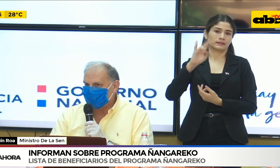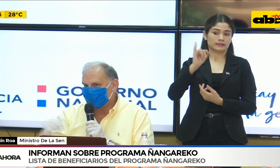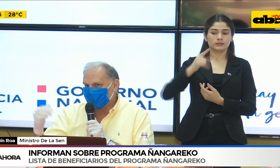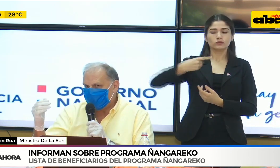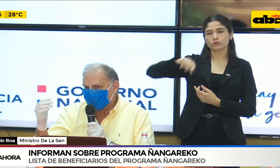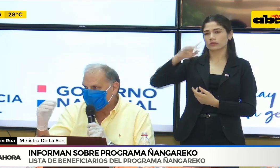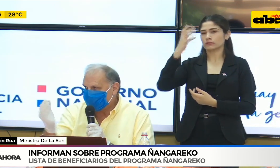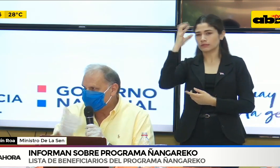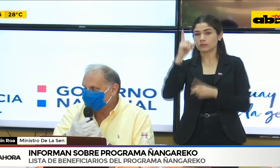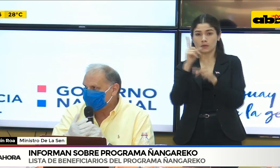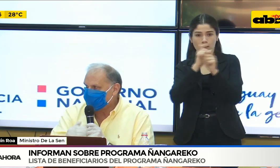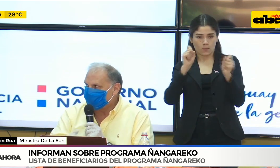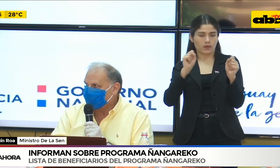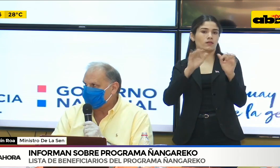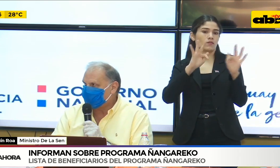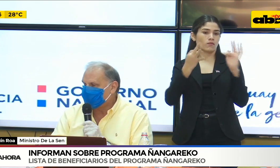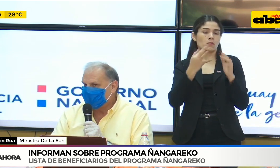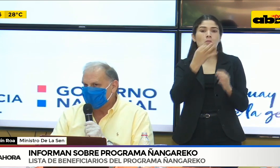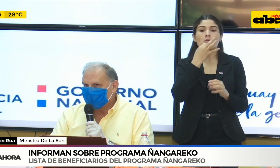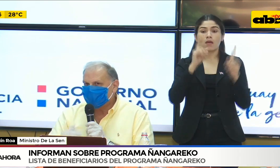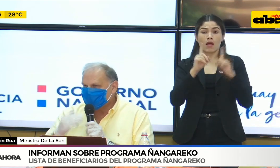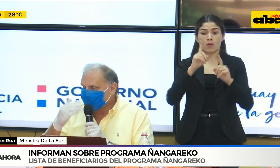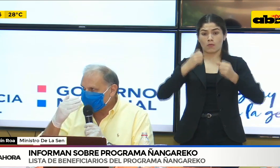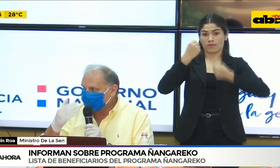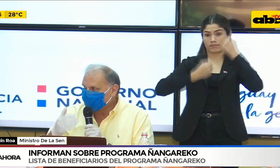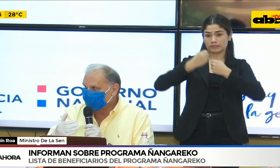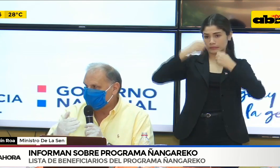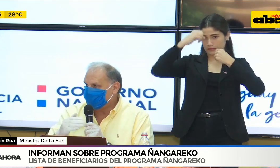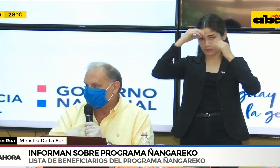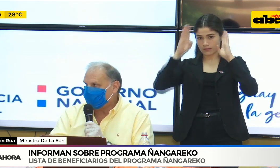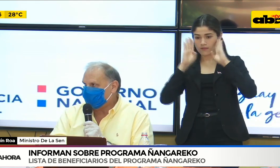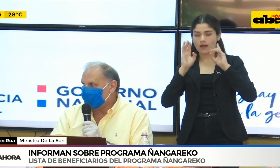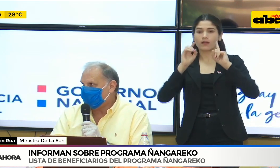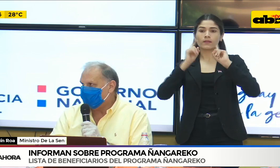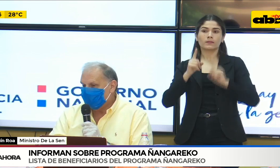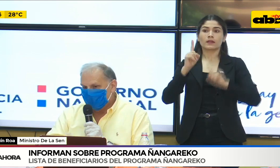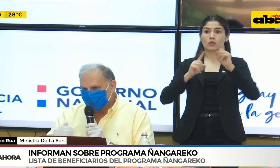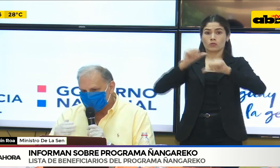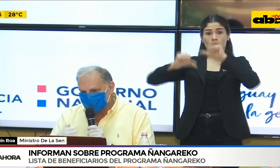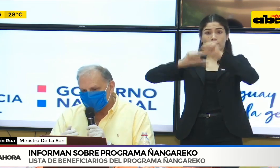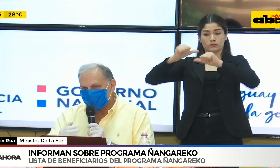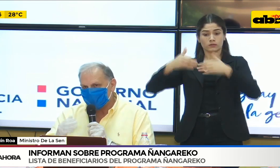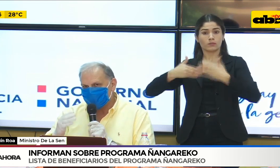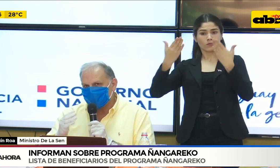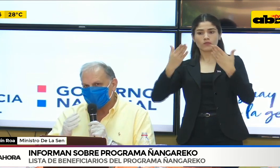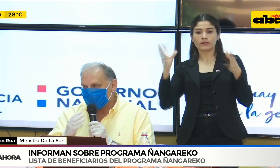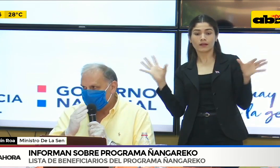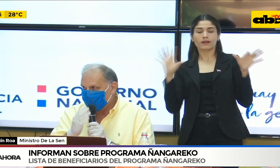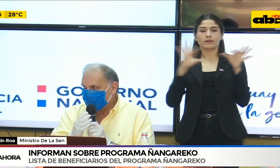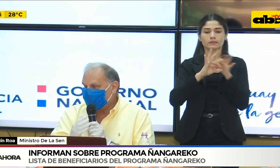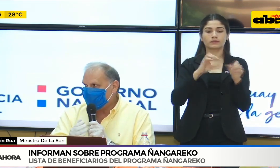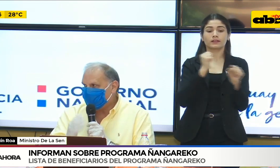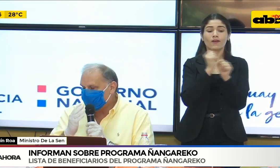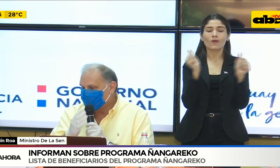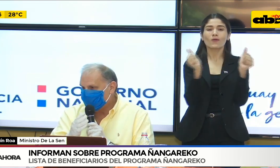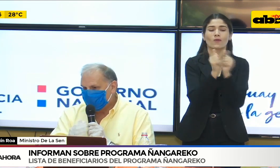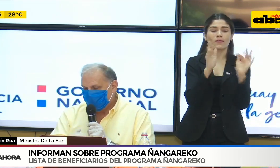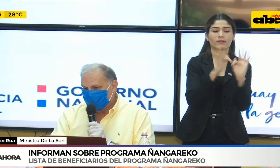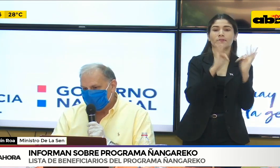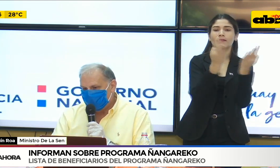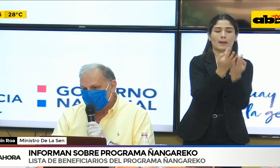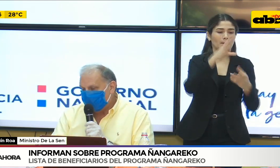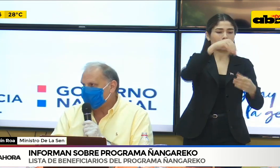hay organizaciones completas que están trabajando justamente en este campo. Nosotros estamos haciéndole ahora el apoyo